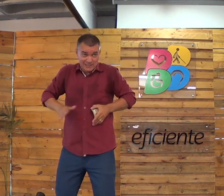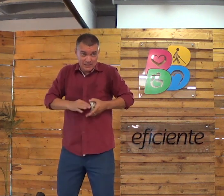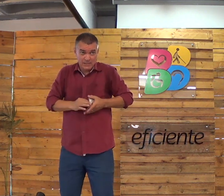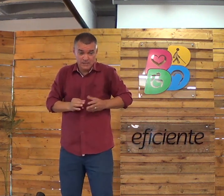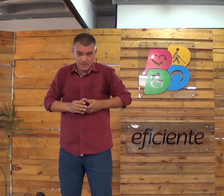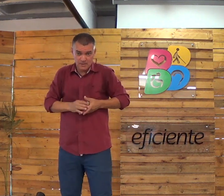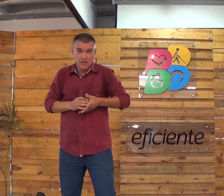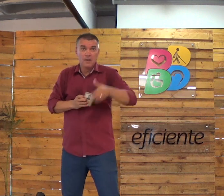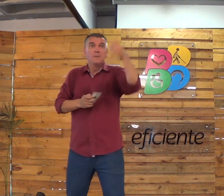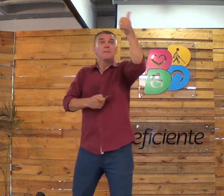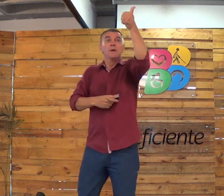Né?